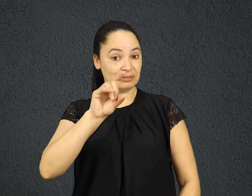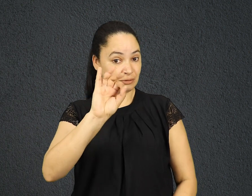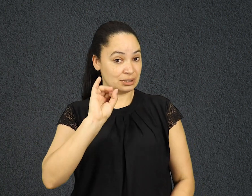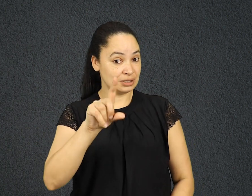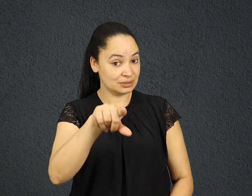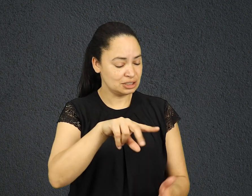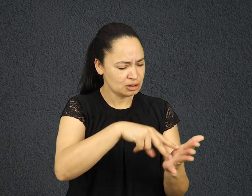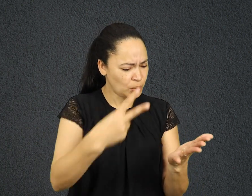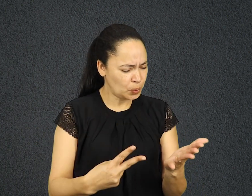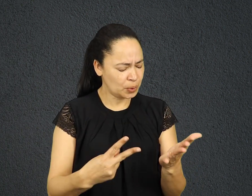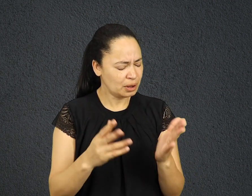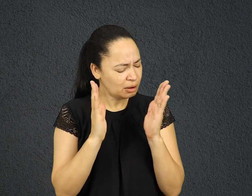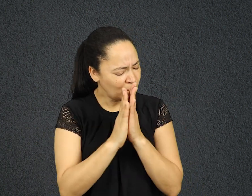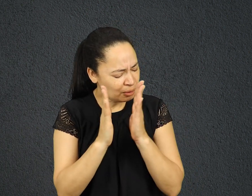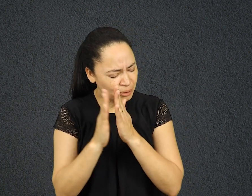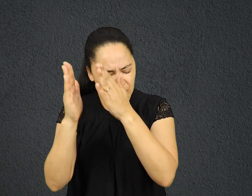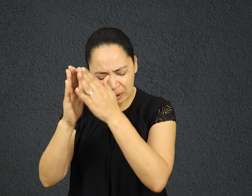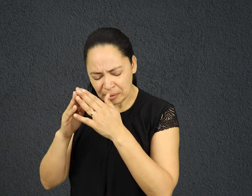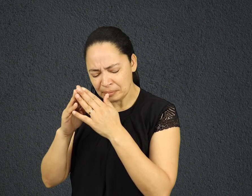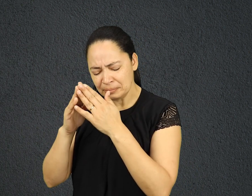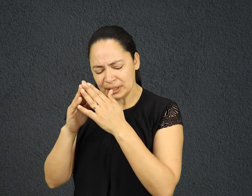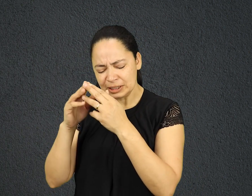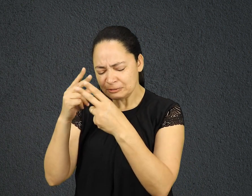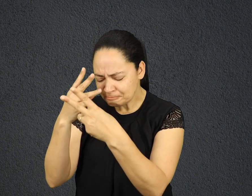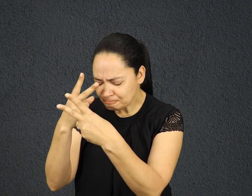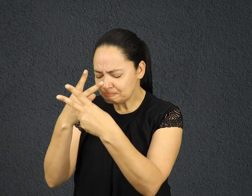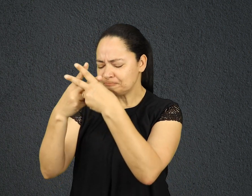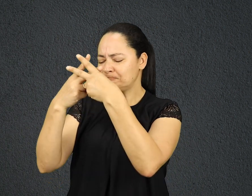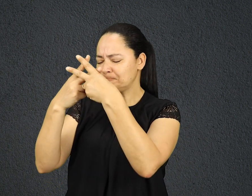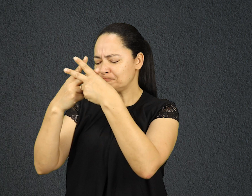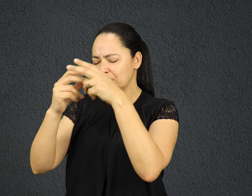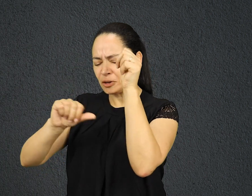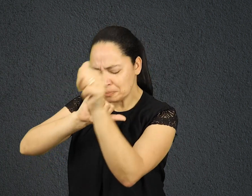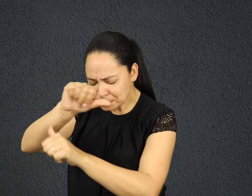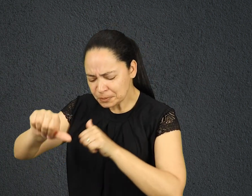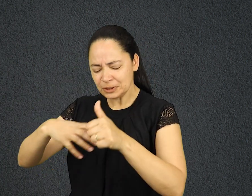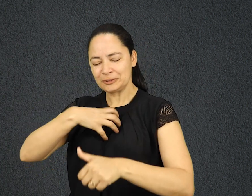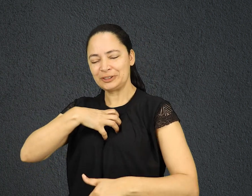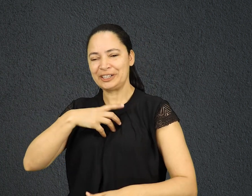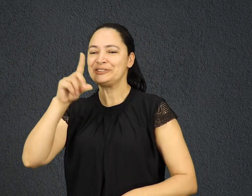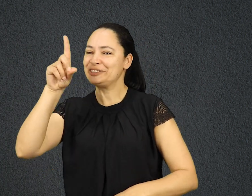caiu, ore. Peça perdão e mudança de atitude. Deus é especialista em consertos.